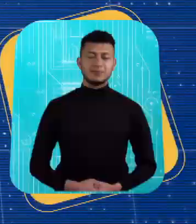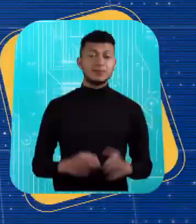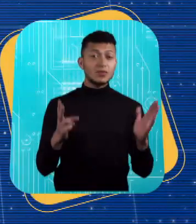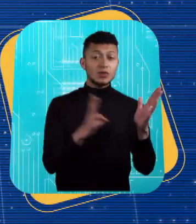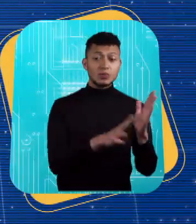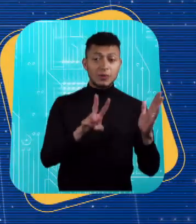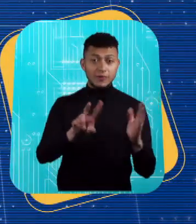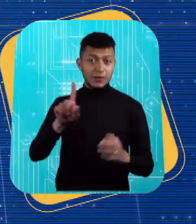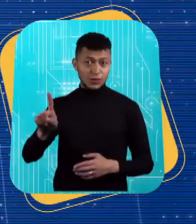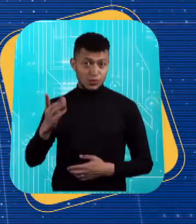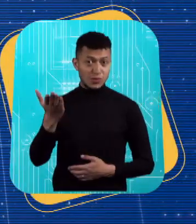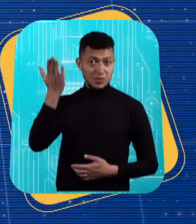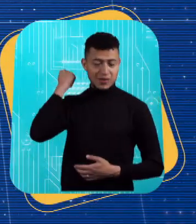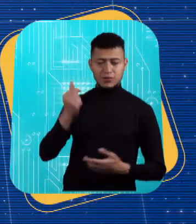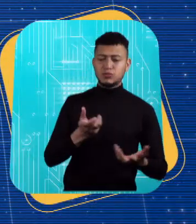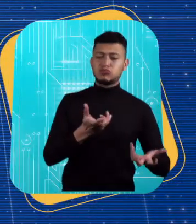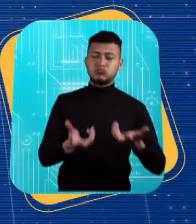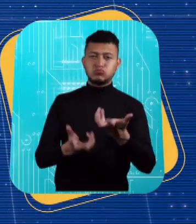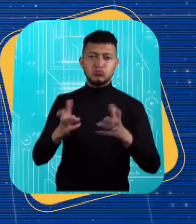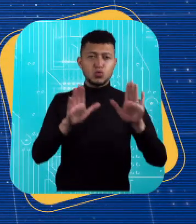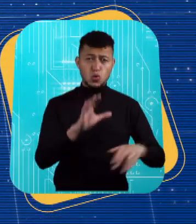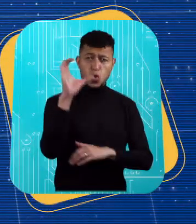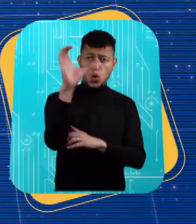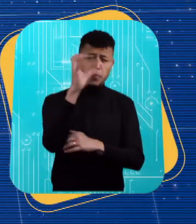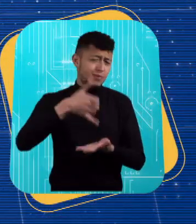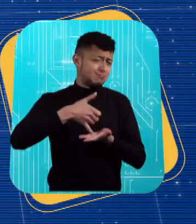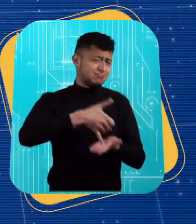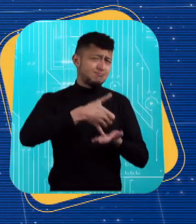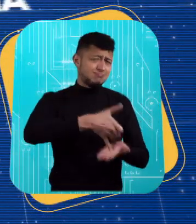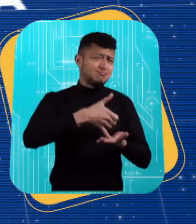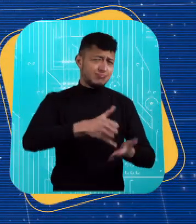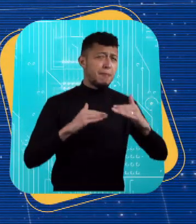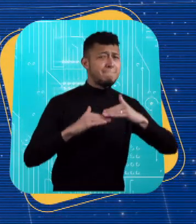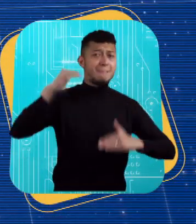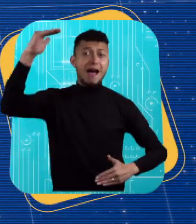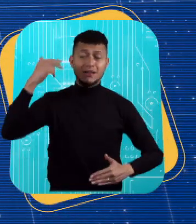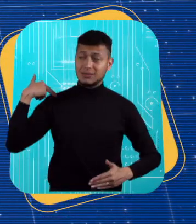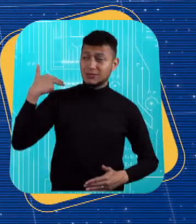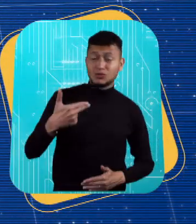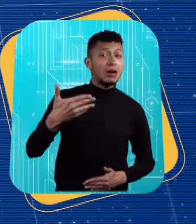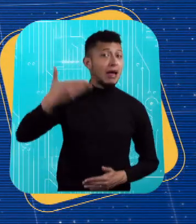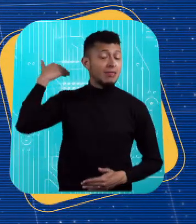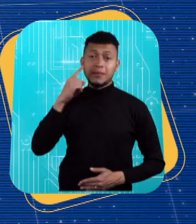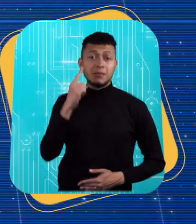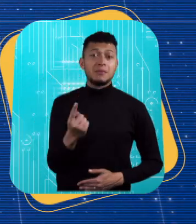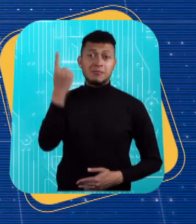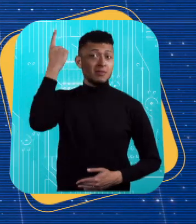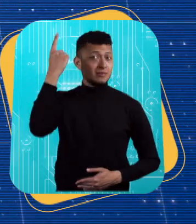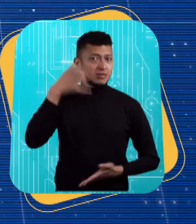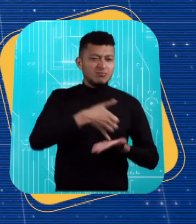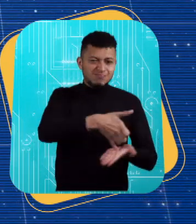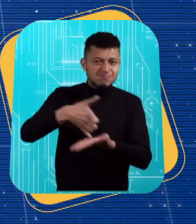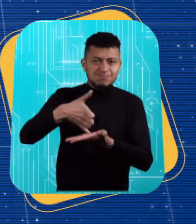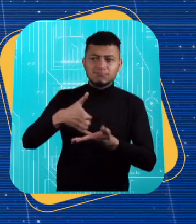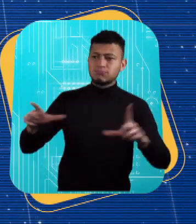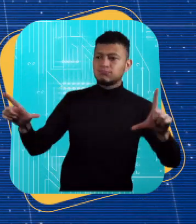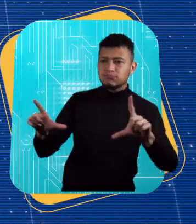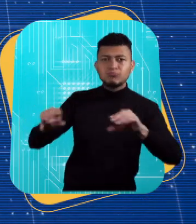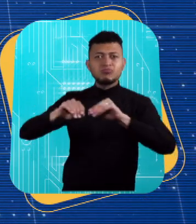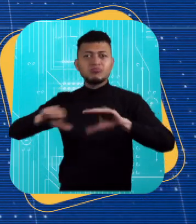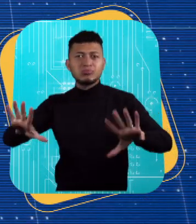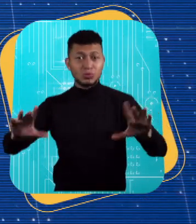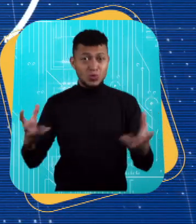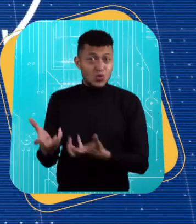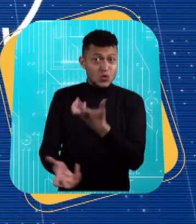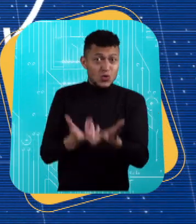En el 2021, la gastronomía colombiana recibió el mayor número de premios en toda su historia. Los programas de televisión de cocina